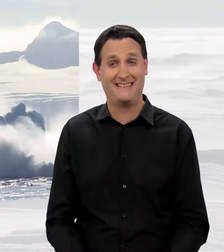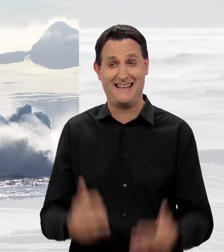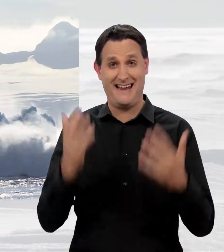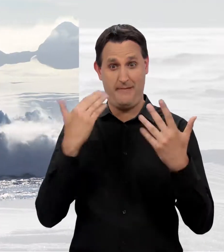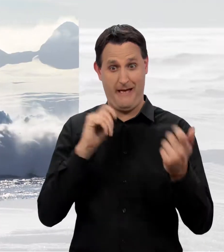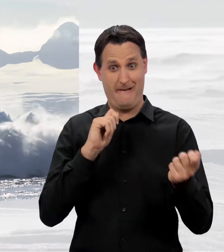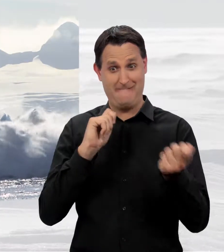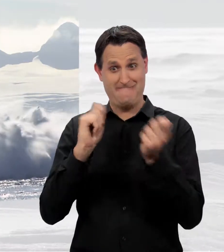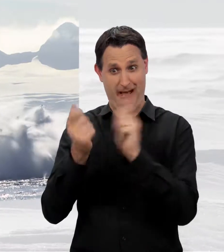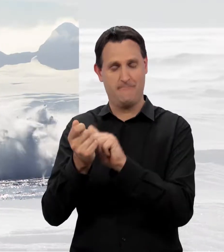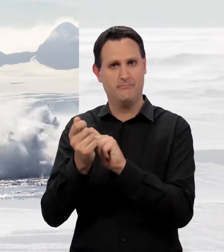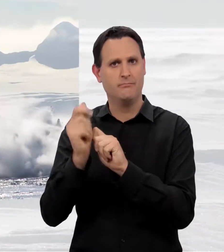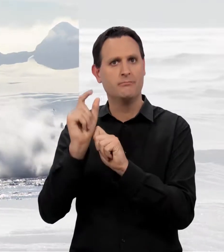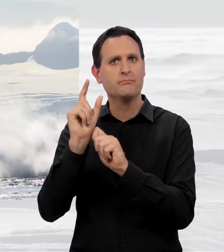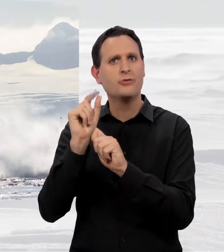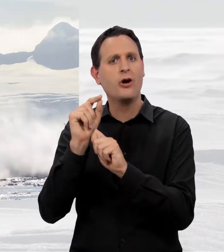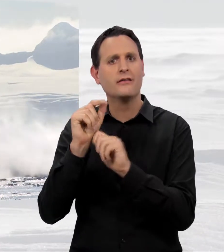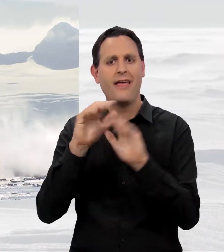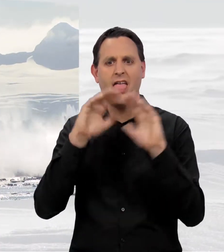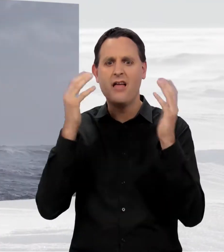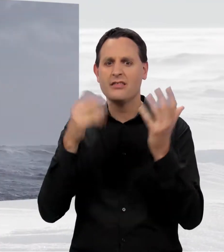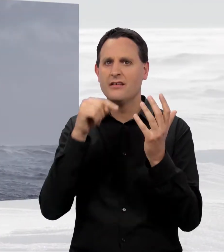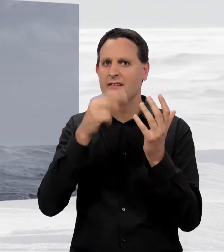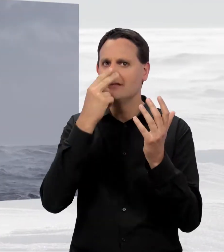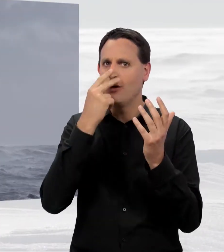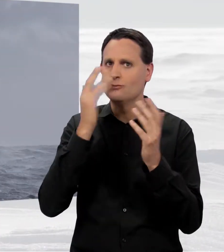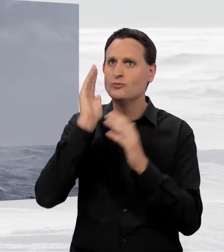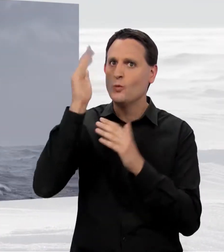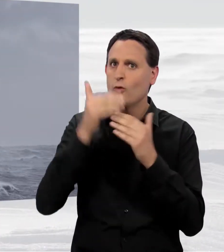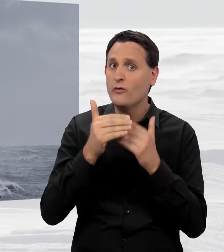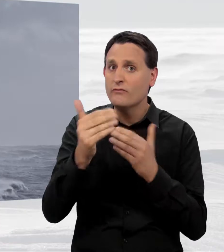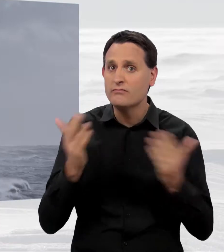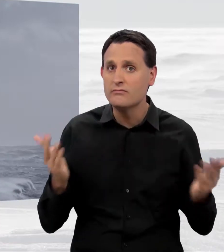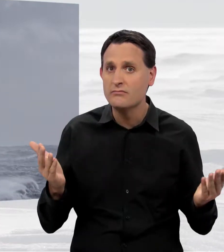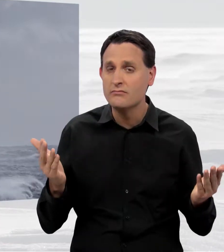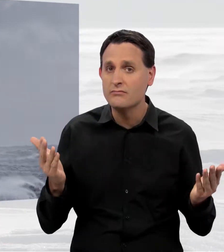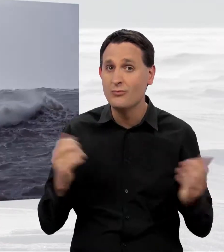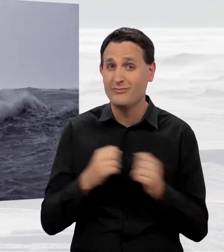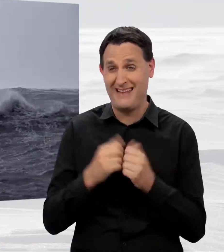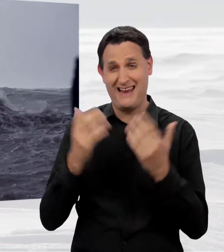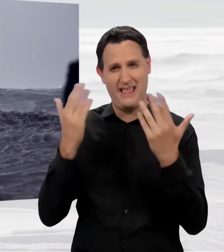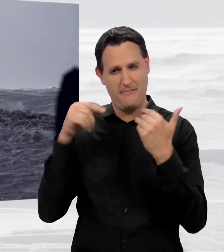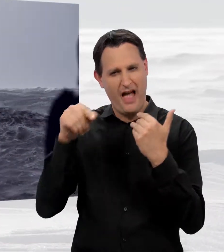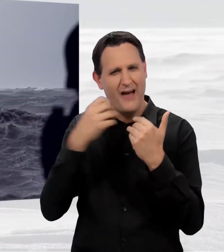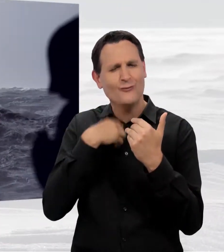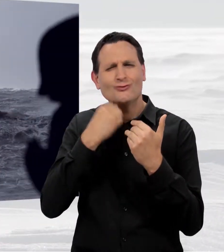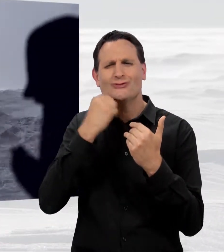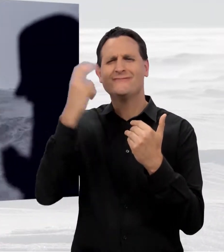Was bedeutet der Klimawandel für die Welt von morgen? Und was müssen wir tun, um das